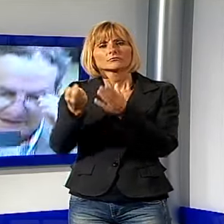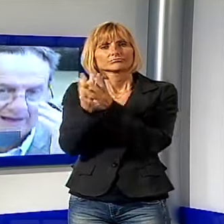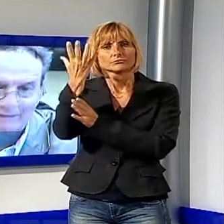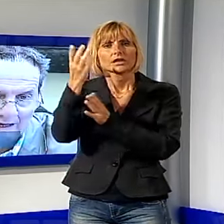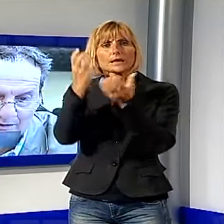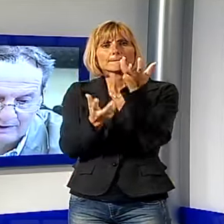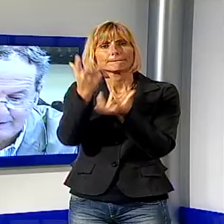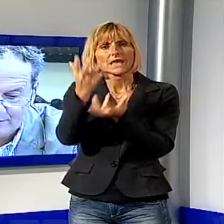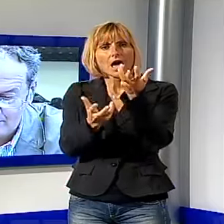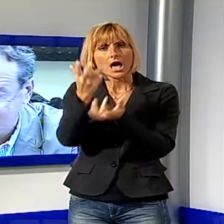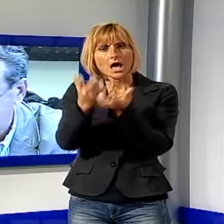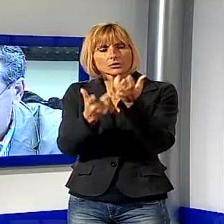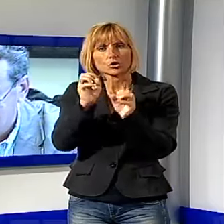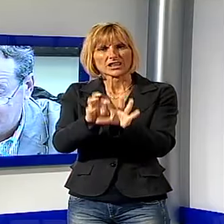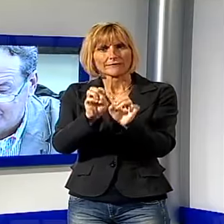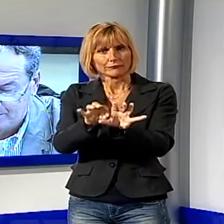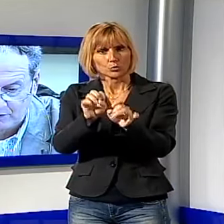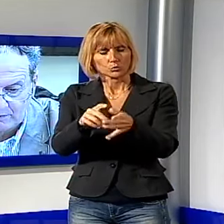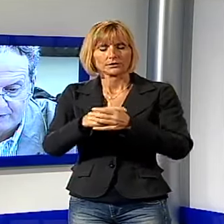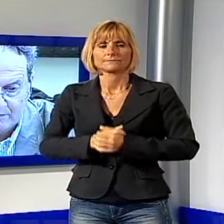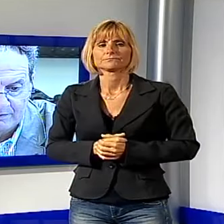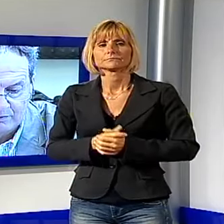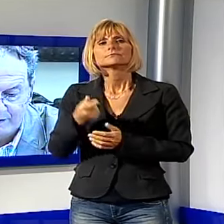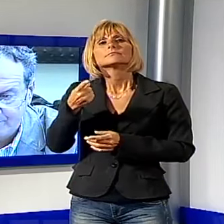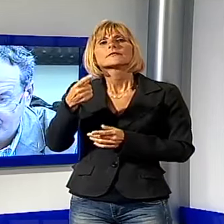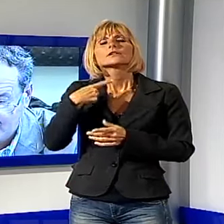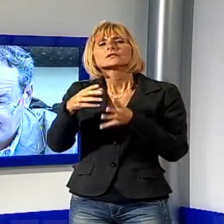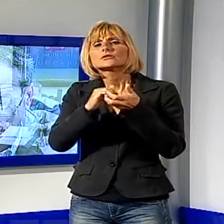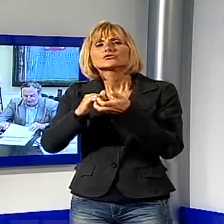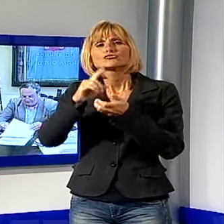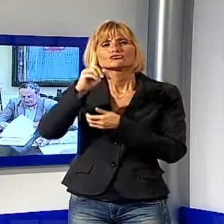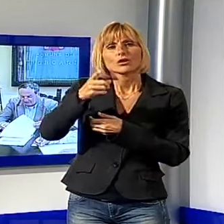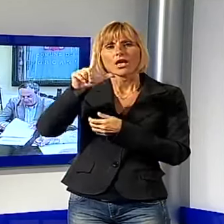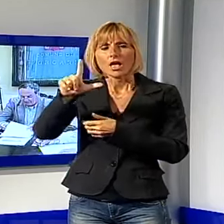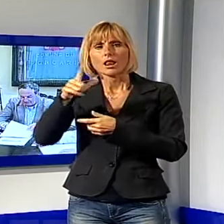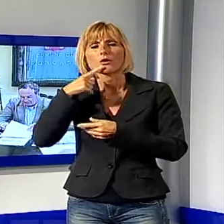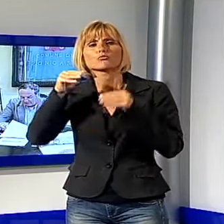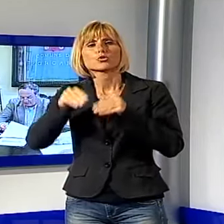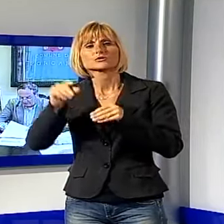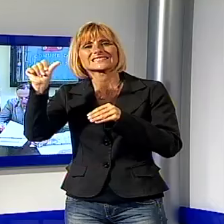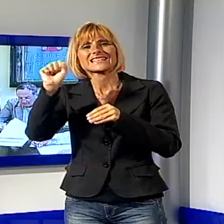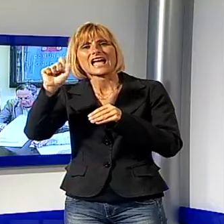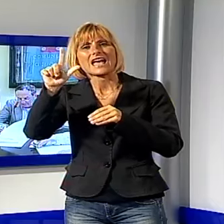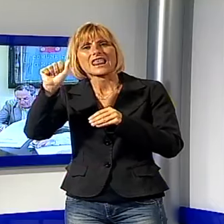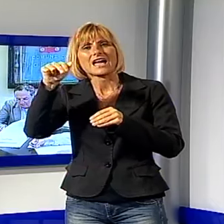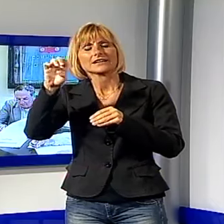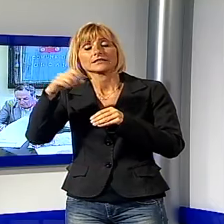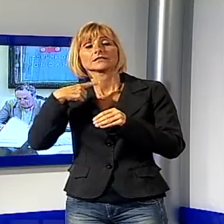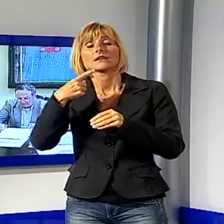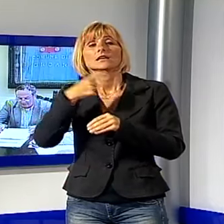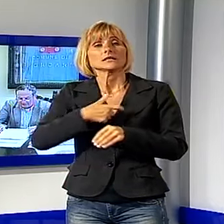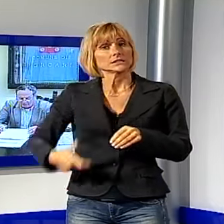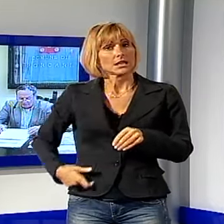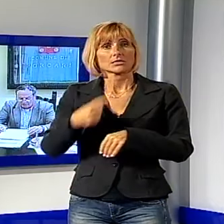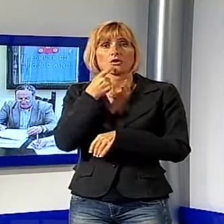di un impianto di carbonizzazione rifiuti da parte della società GL in località Salanetti. Siamo stati in disparte fino ad ora,